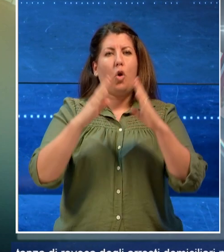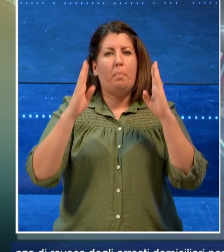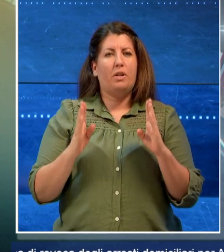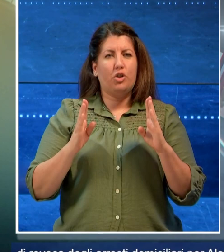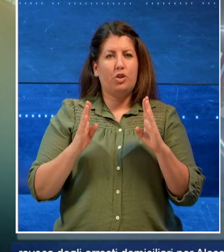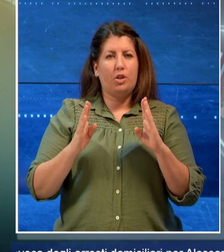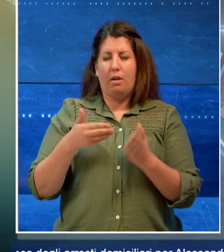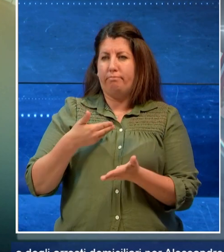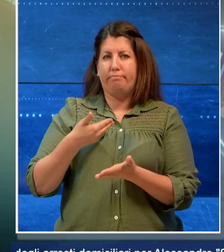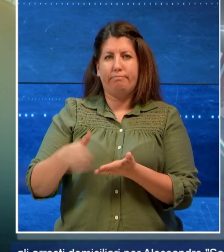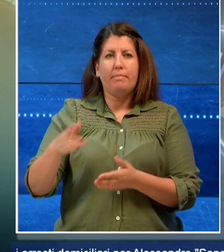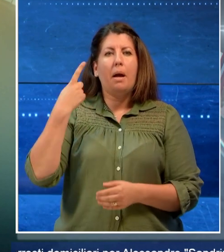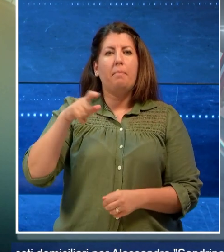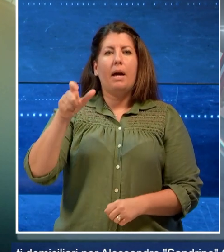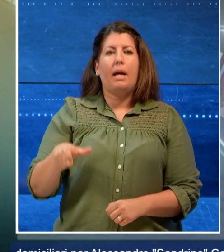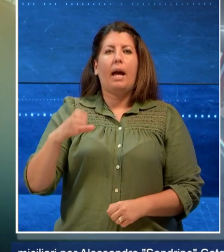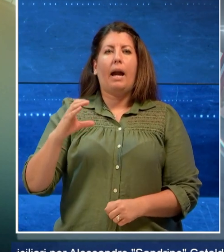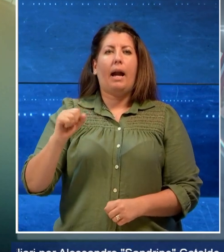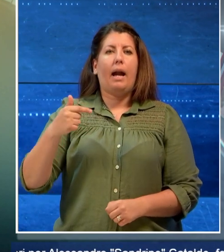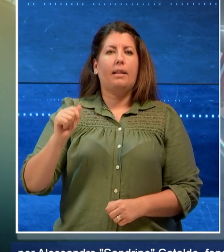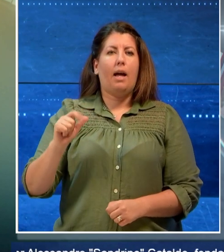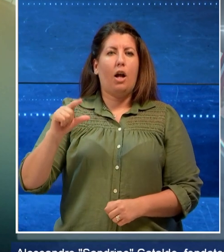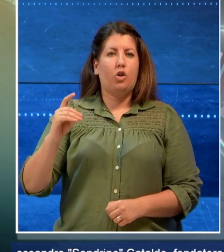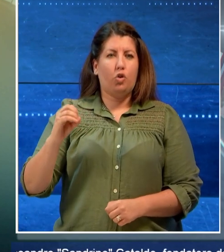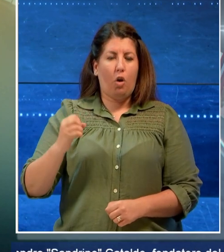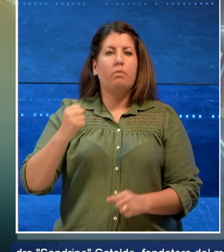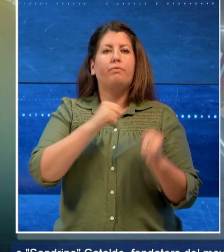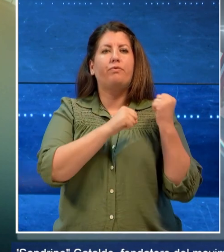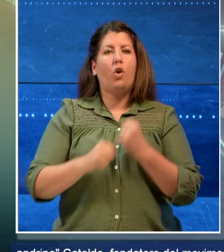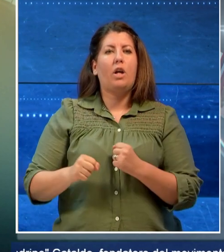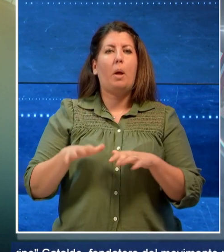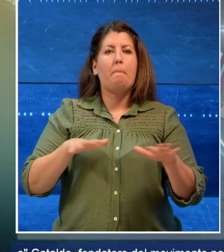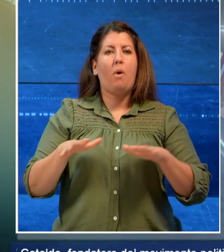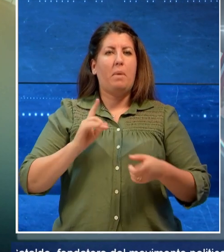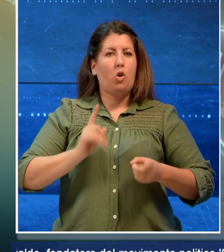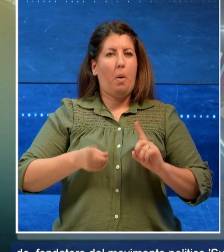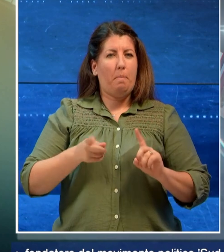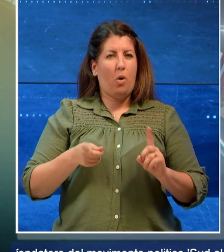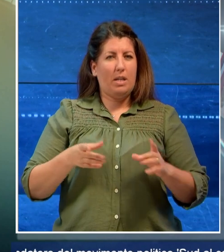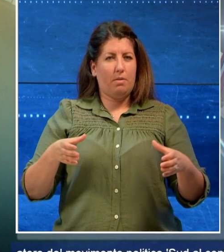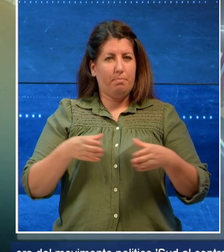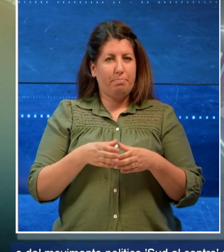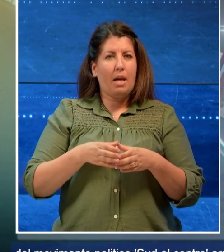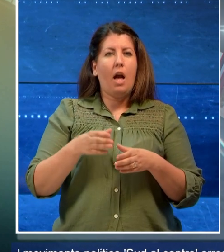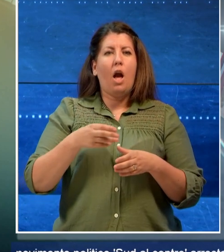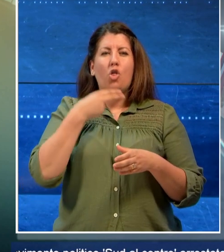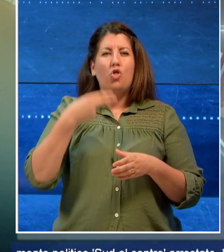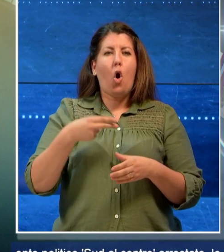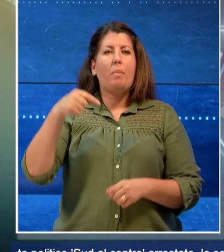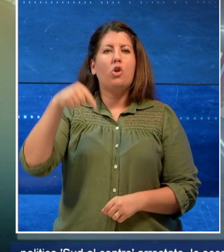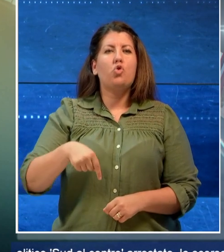per Alessandro Cataldo, fondatore del Movimento Politico Sud al Centro,